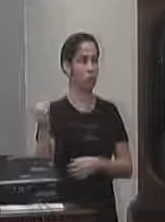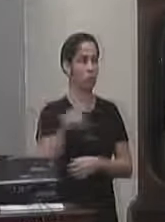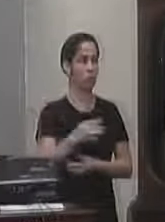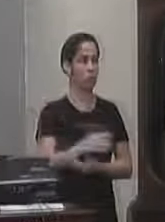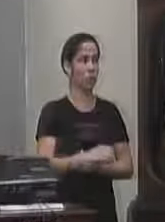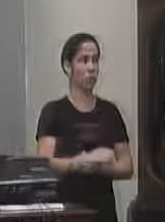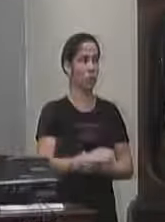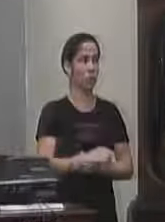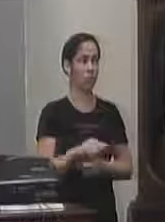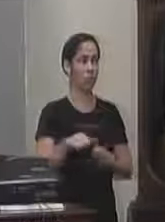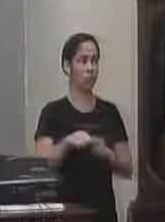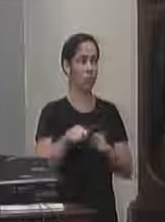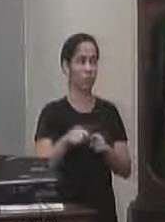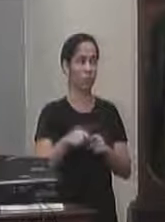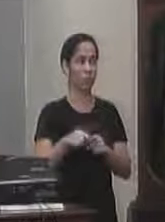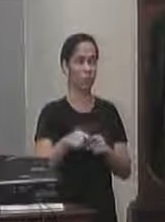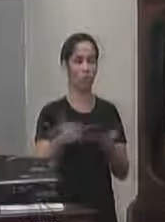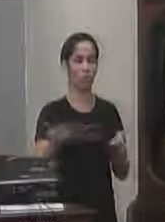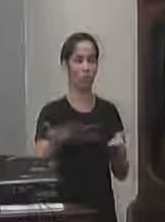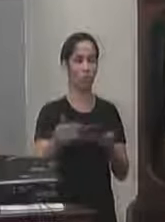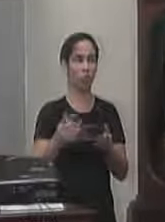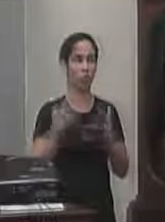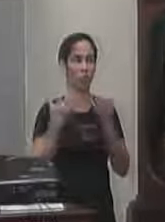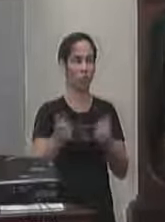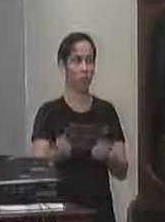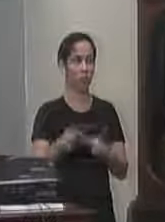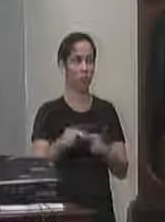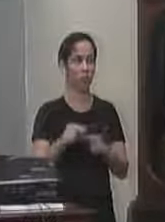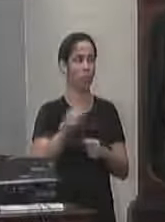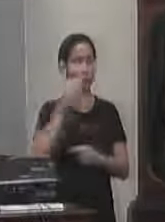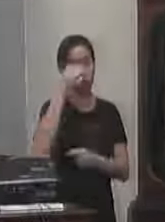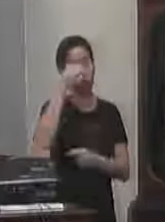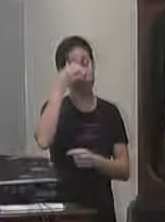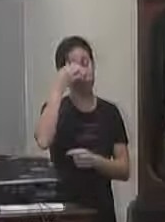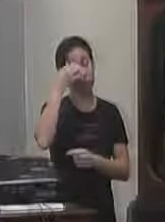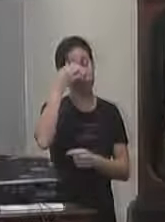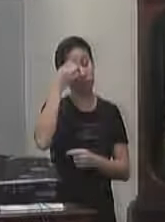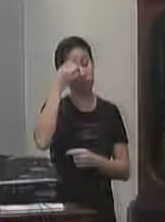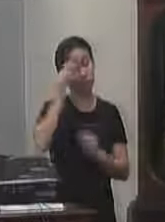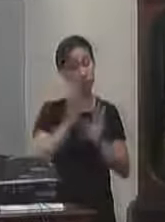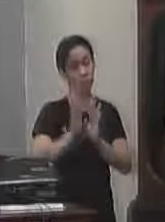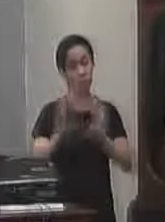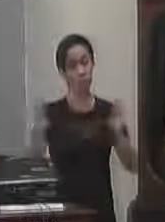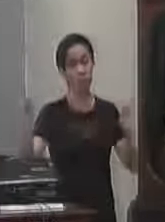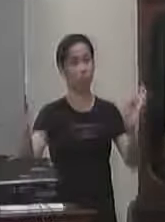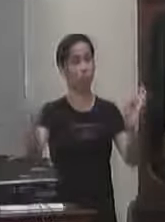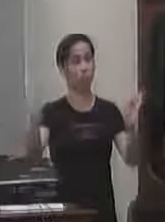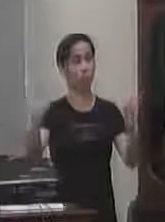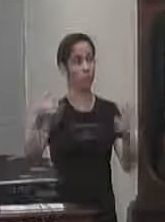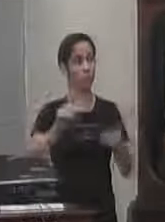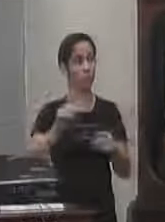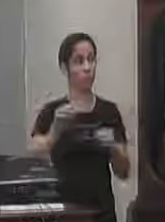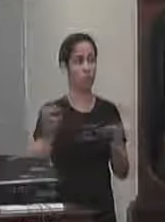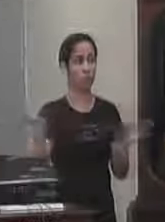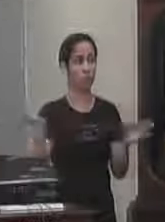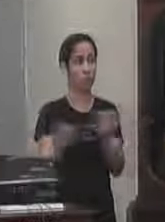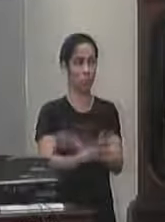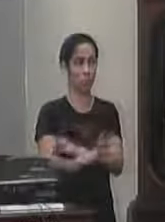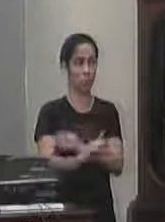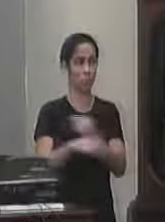e que naquele momento eu assumia com eles que o muro infelizmente não havia sido